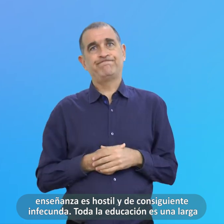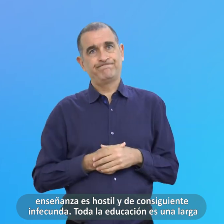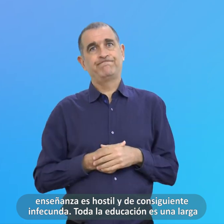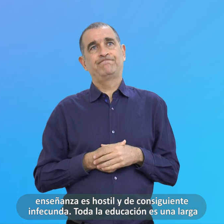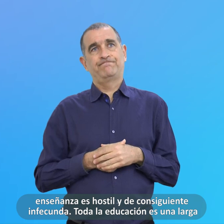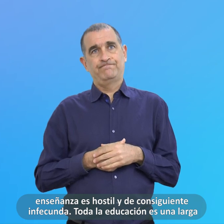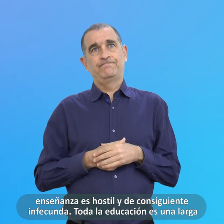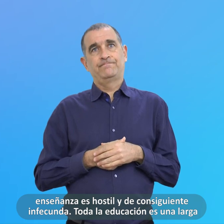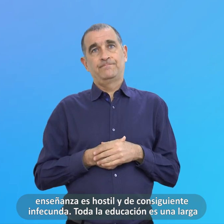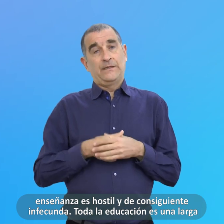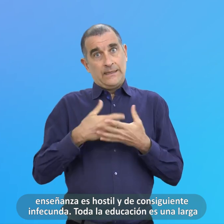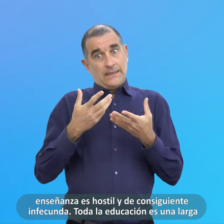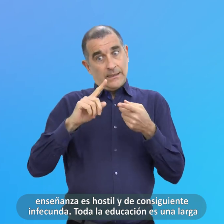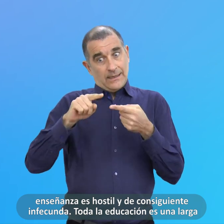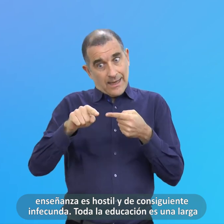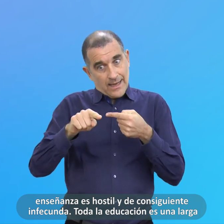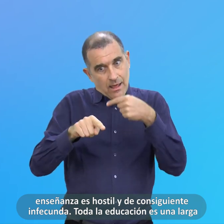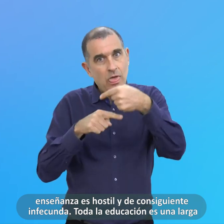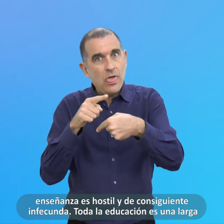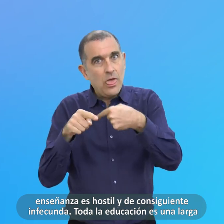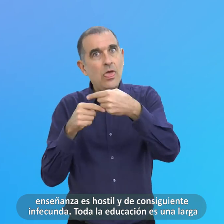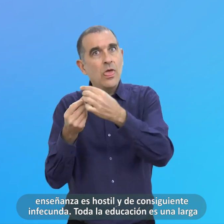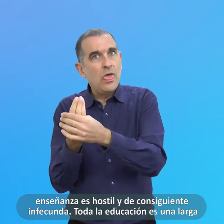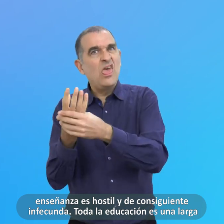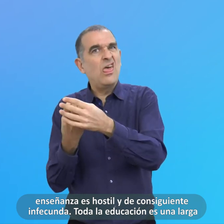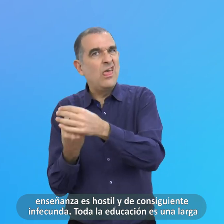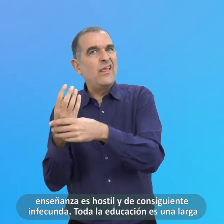Y de consiguiente Infecunda